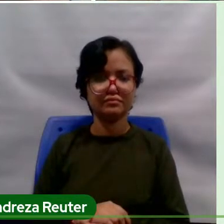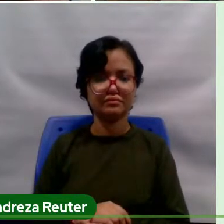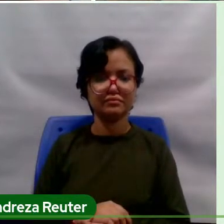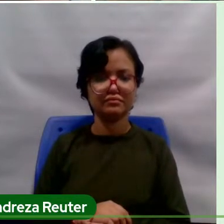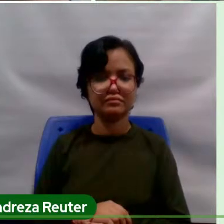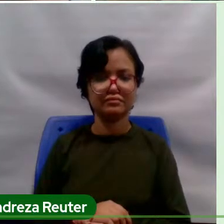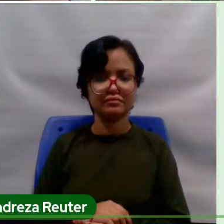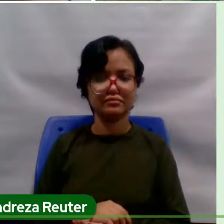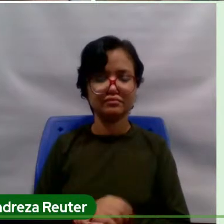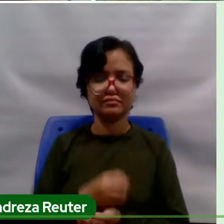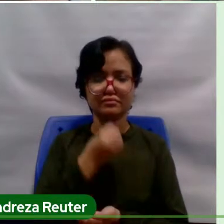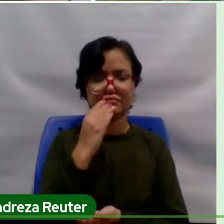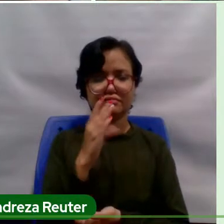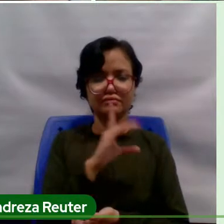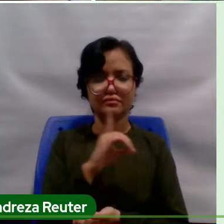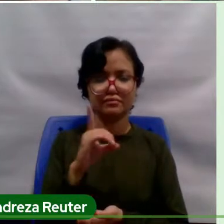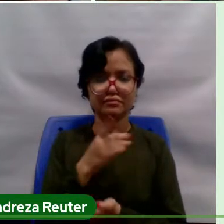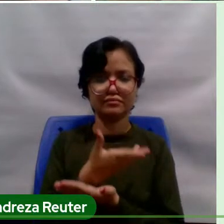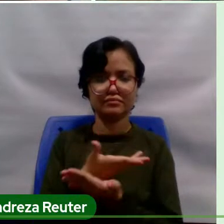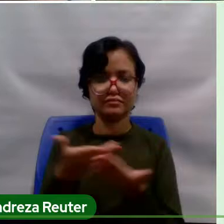Bom dia a todos.